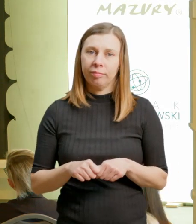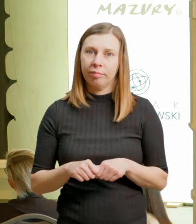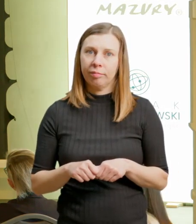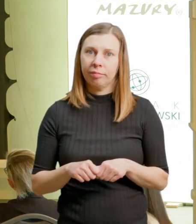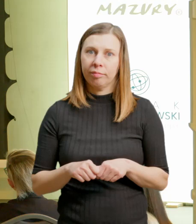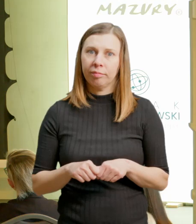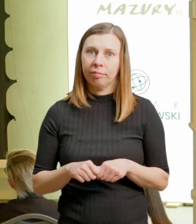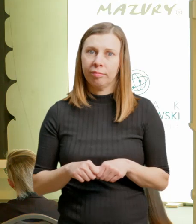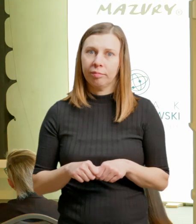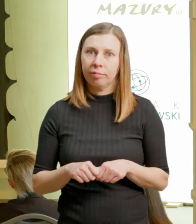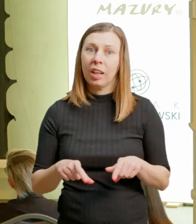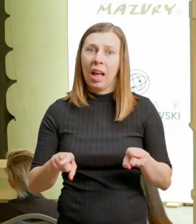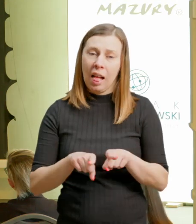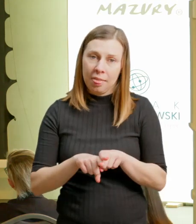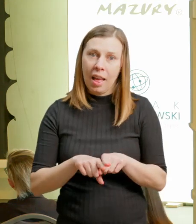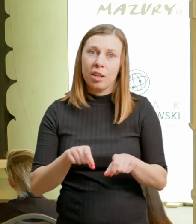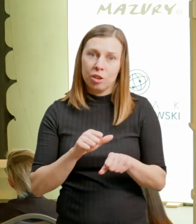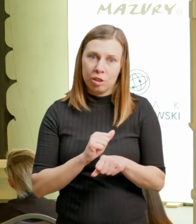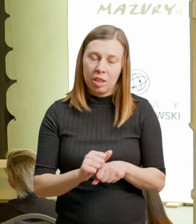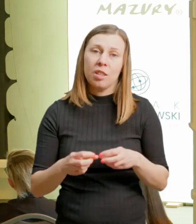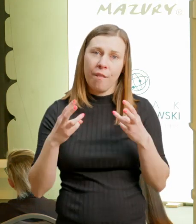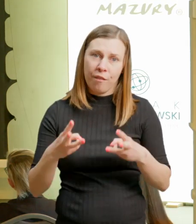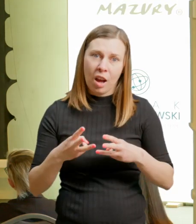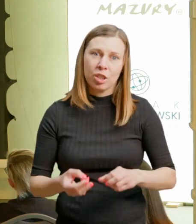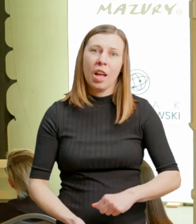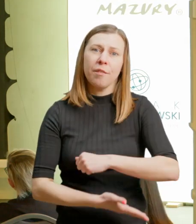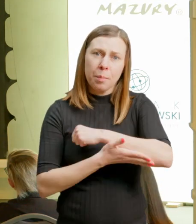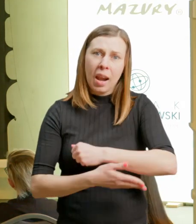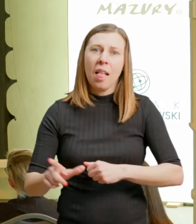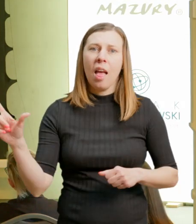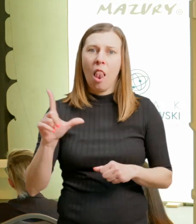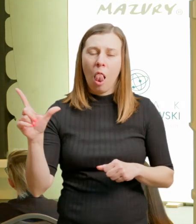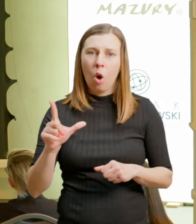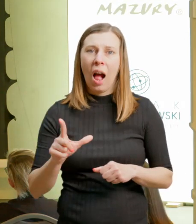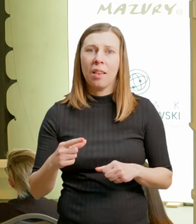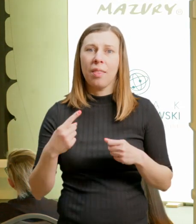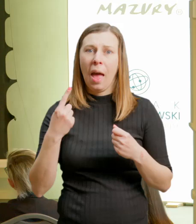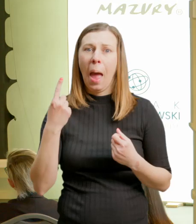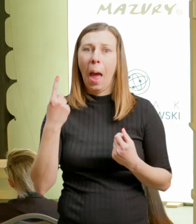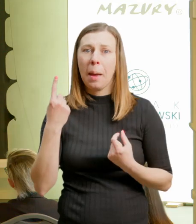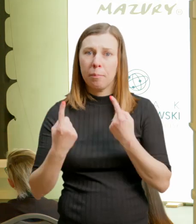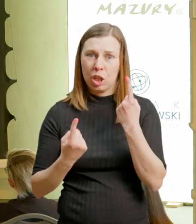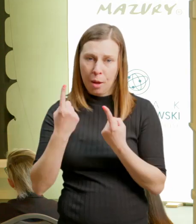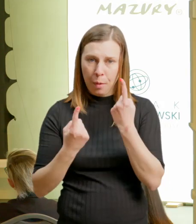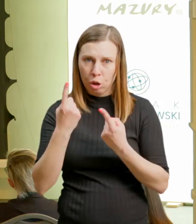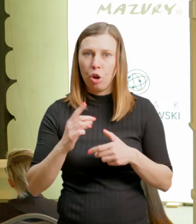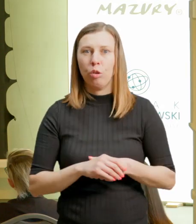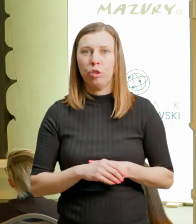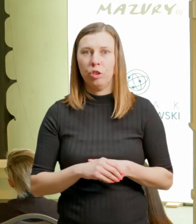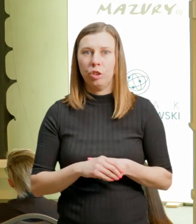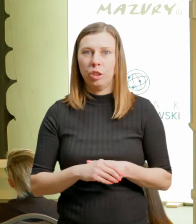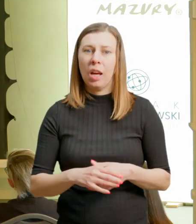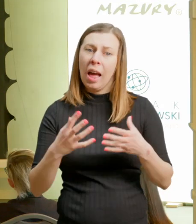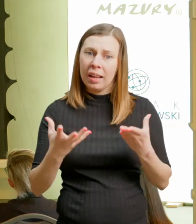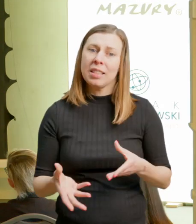wspieranie lokalnej przedsiębiorczości, tak? Bardziej chcemy się wstopić w społeczeństwo i chcemy również wspomagać